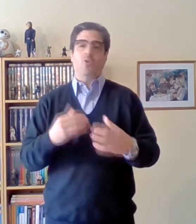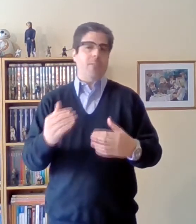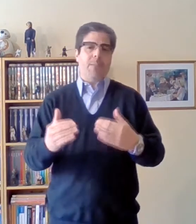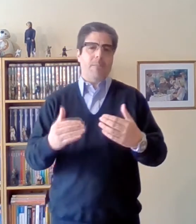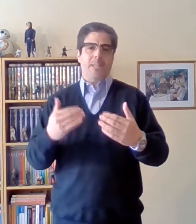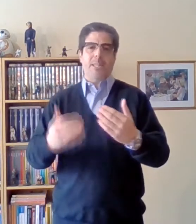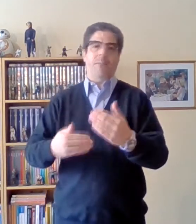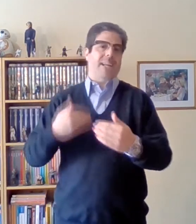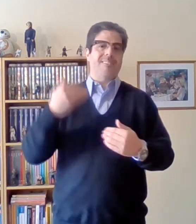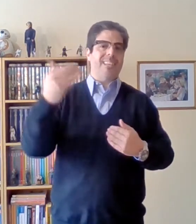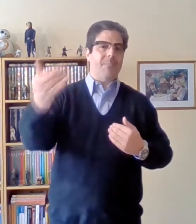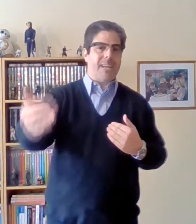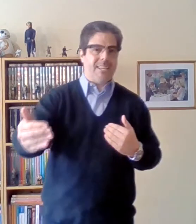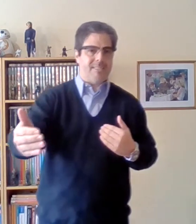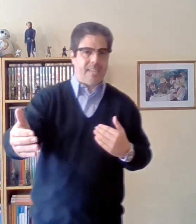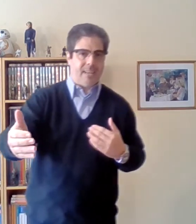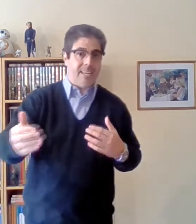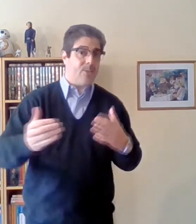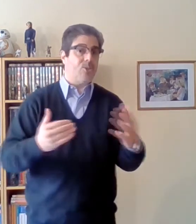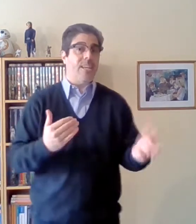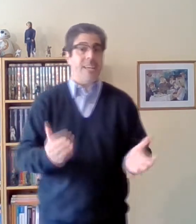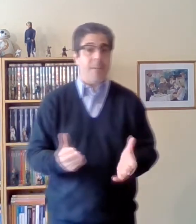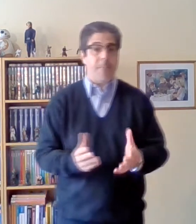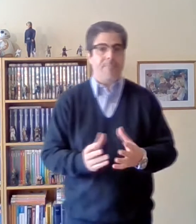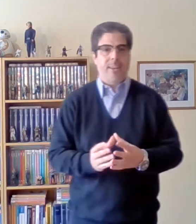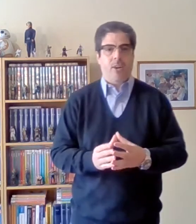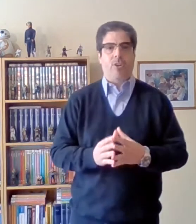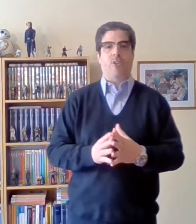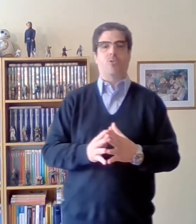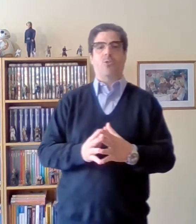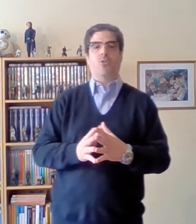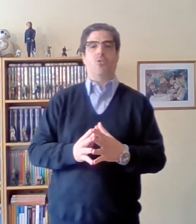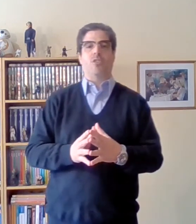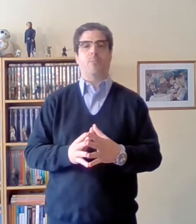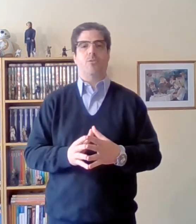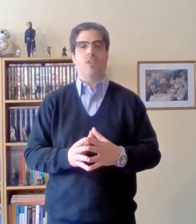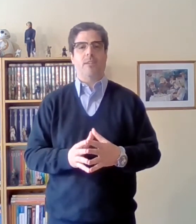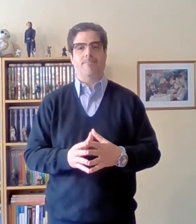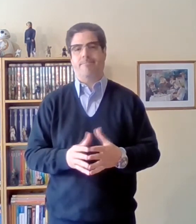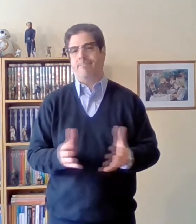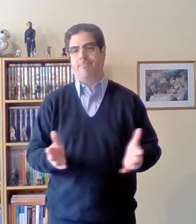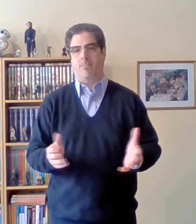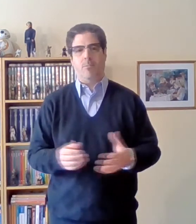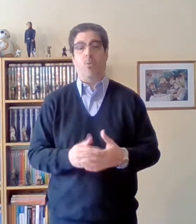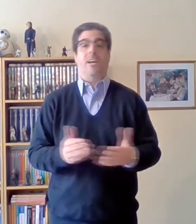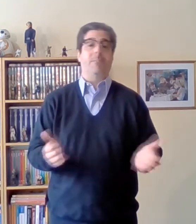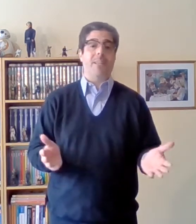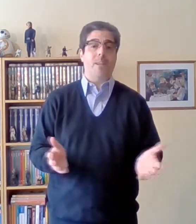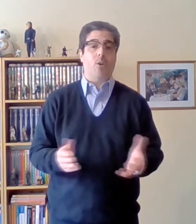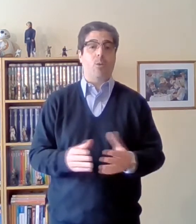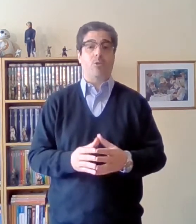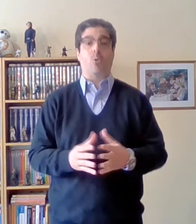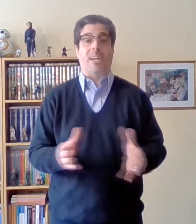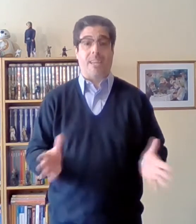simplemente de mercancía a mercancía esto sería lo que nosotros conocemos vulgarmente como el trueque